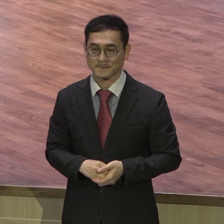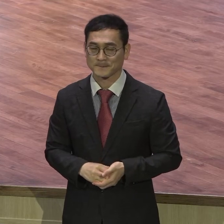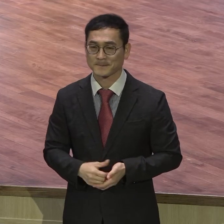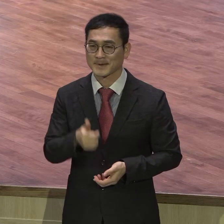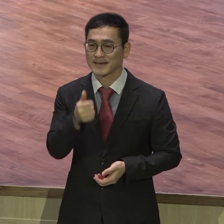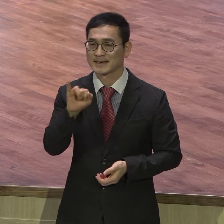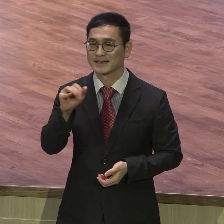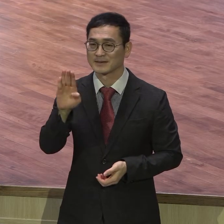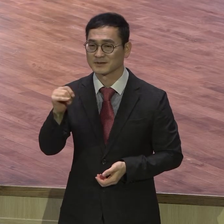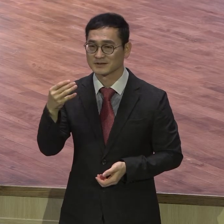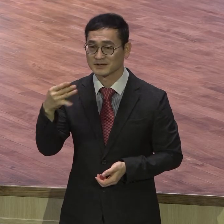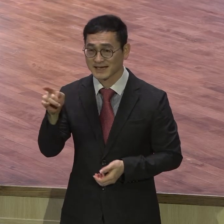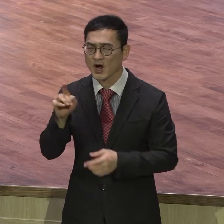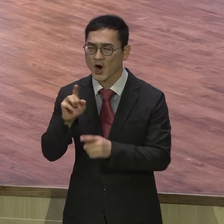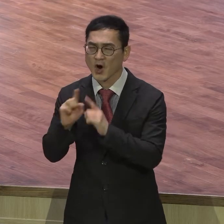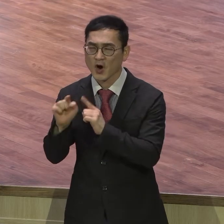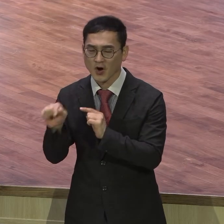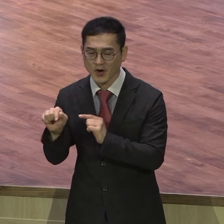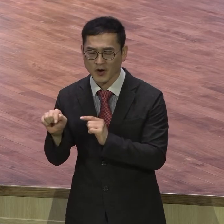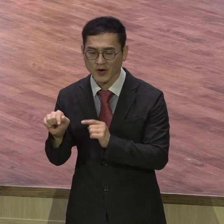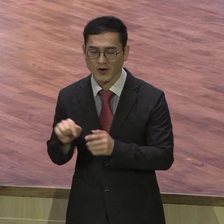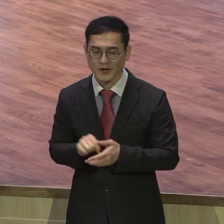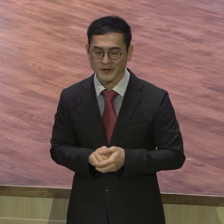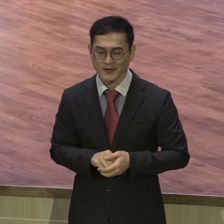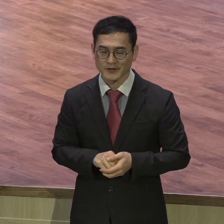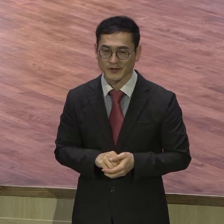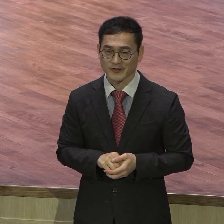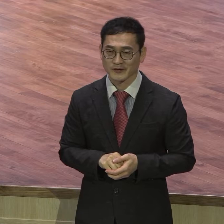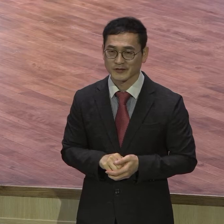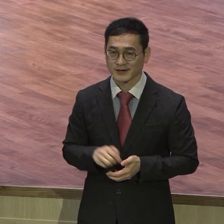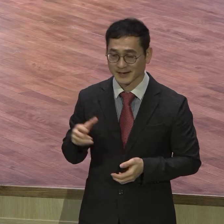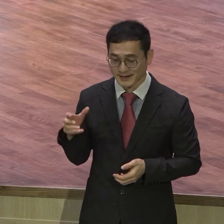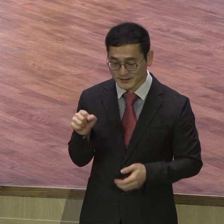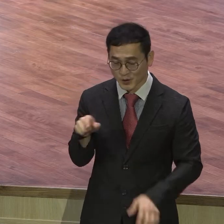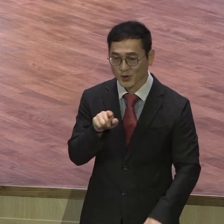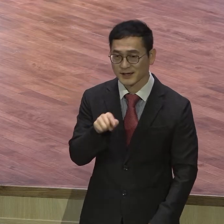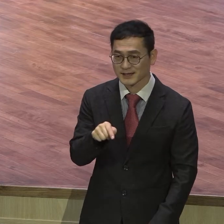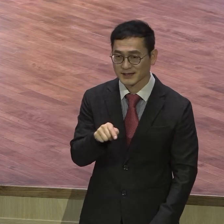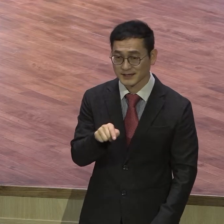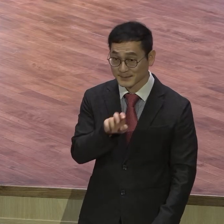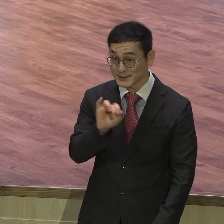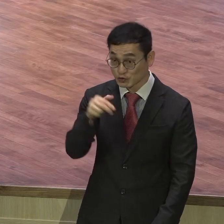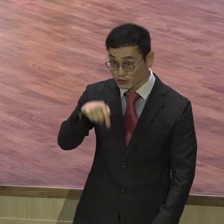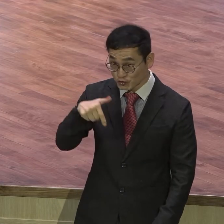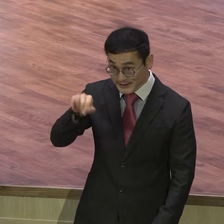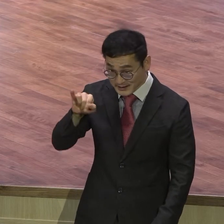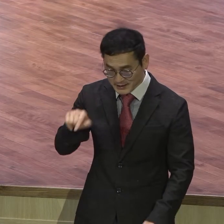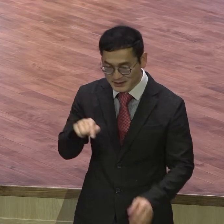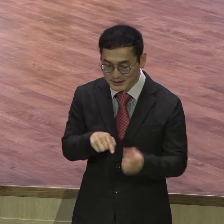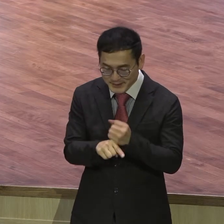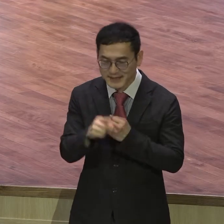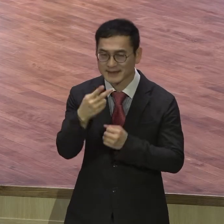성경은 민숙이를 대바림이라고 하는데 이 말은 신명기의 제일 첫 번째에 나오는 단어로